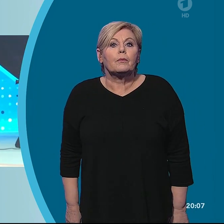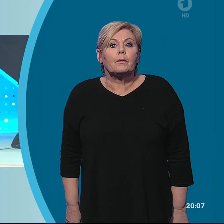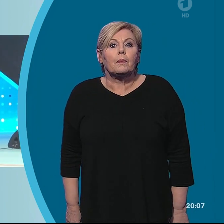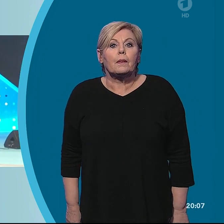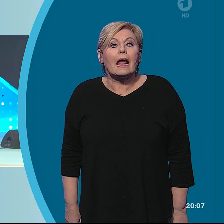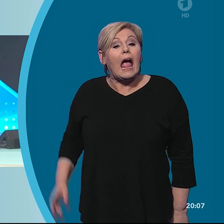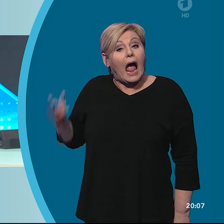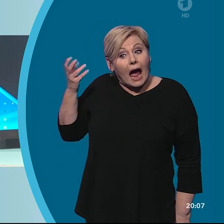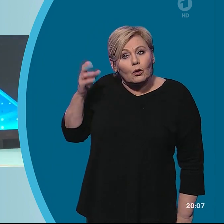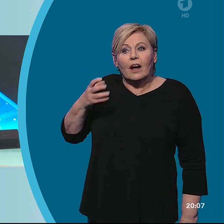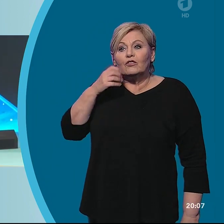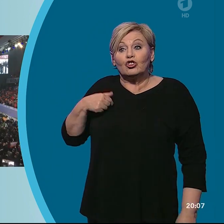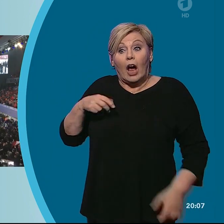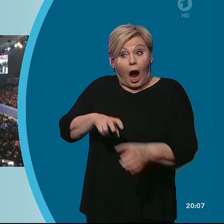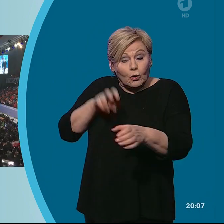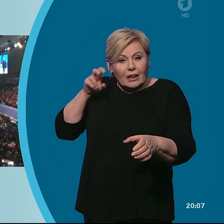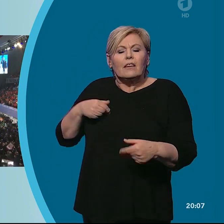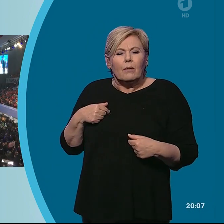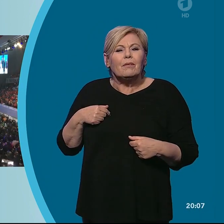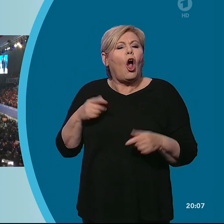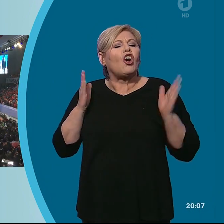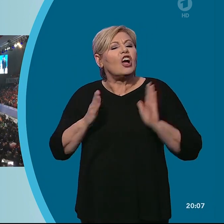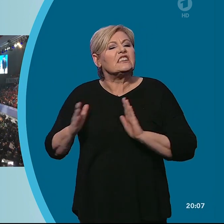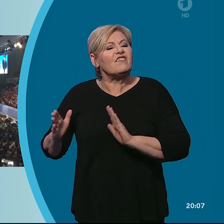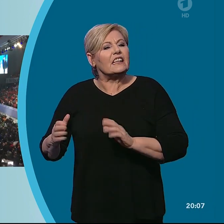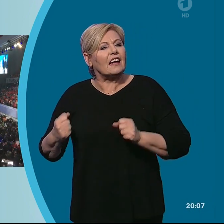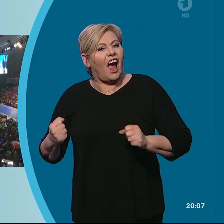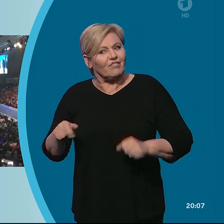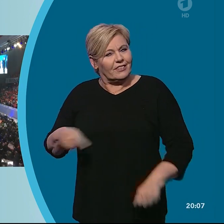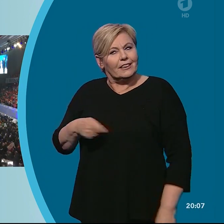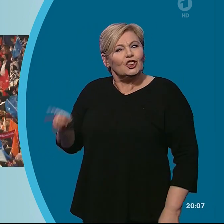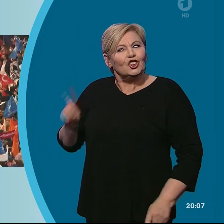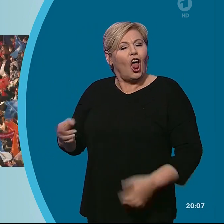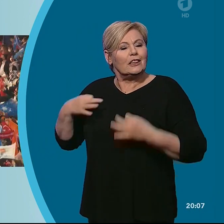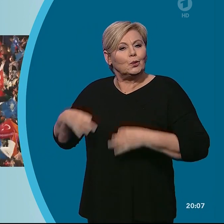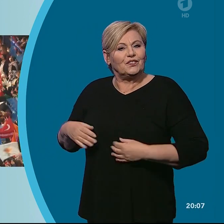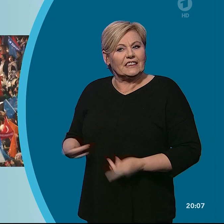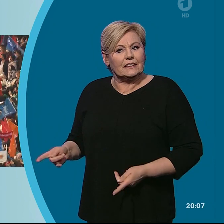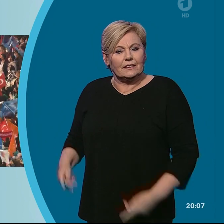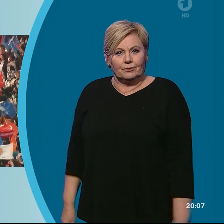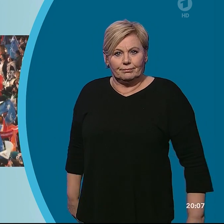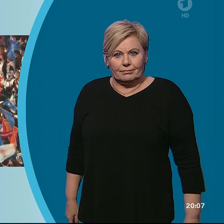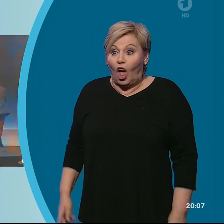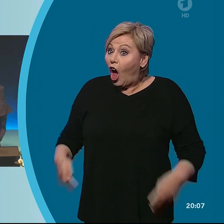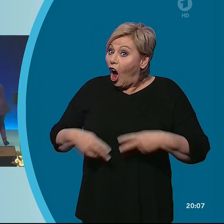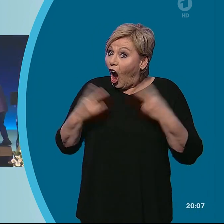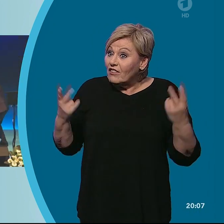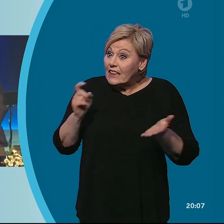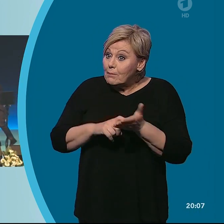Erdogan wolle mit dem Ausstieg ultrakonservative Kräfte zufriedenstellen, sagen Beobachter. Die offizielle Begründung aus Ankara, das